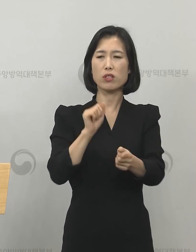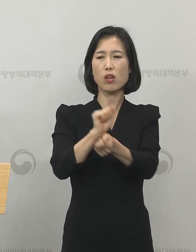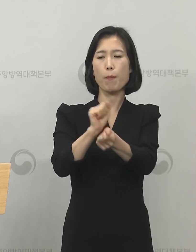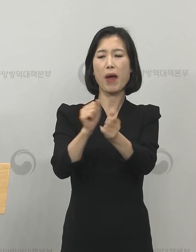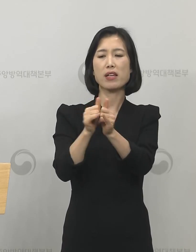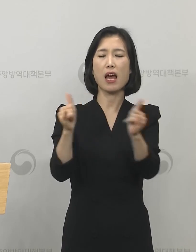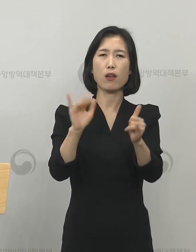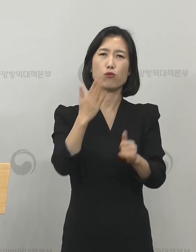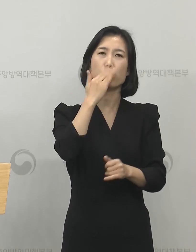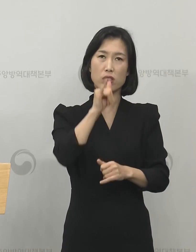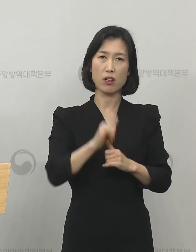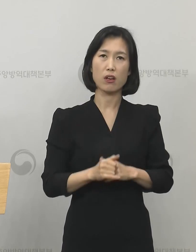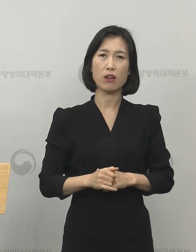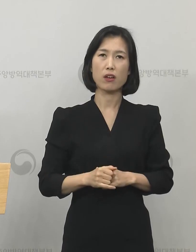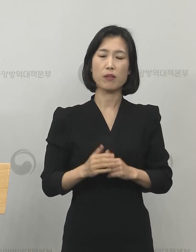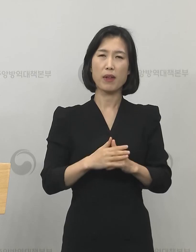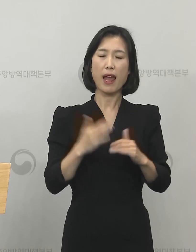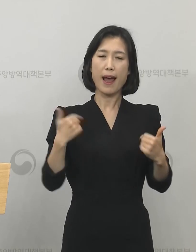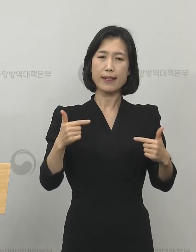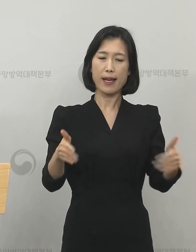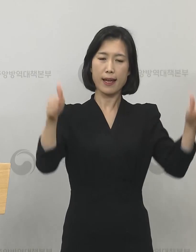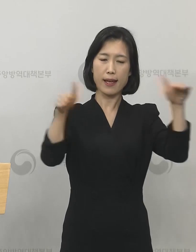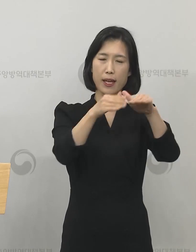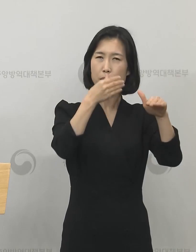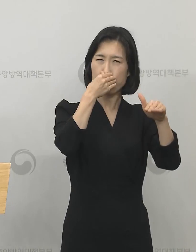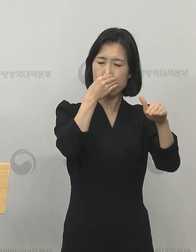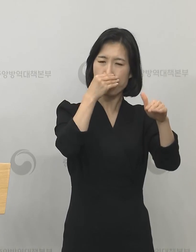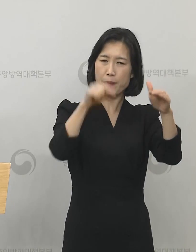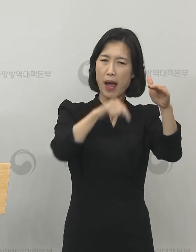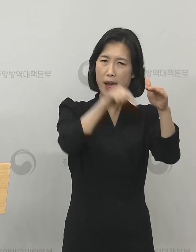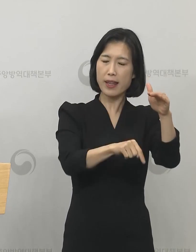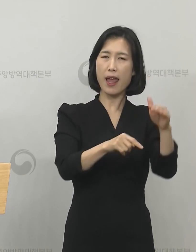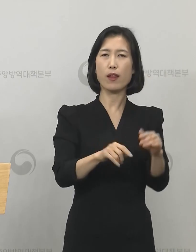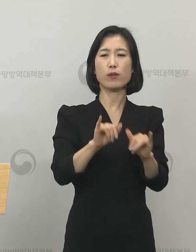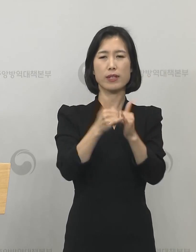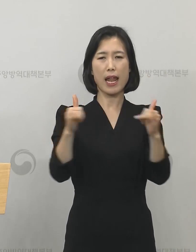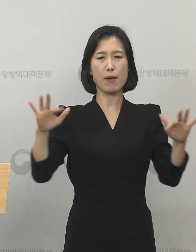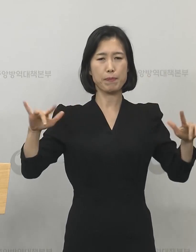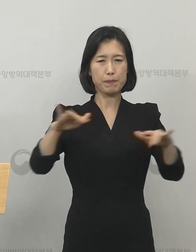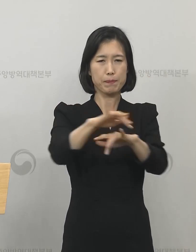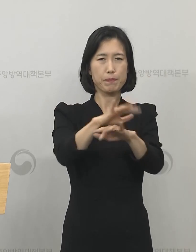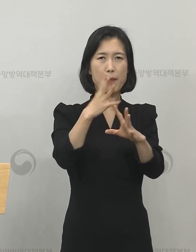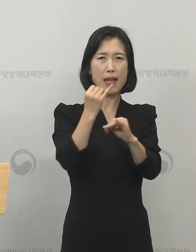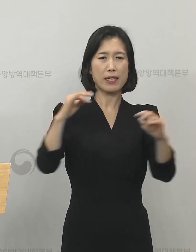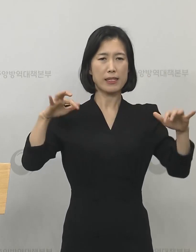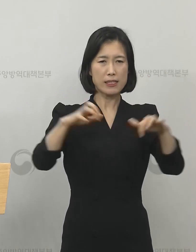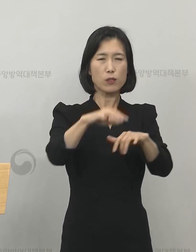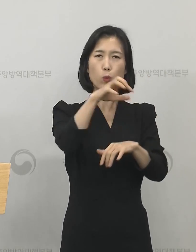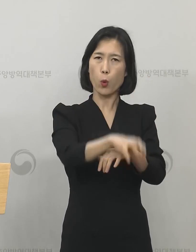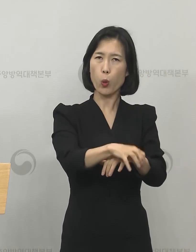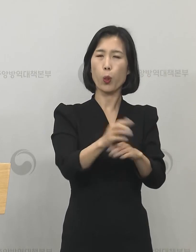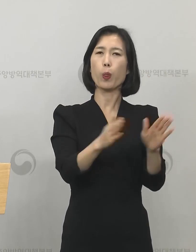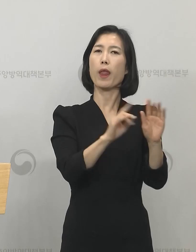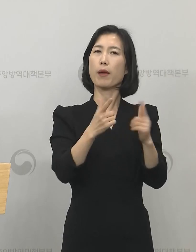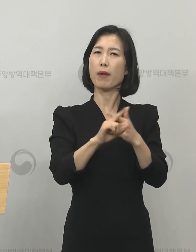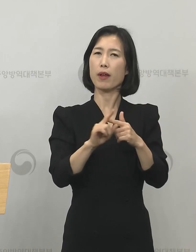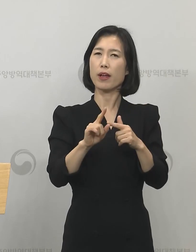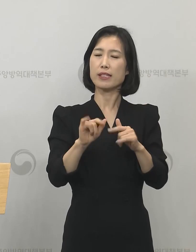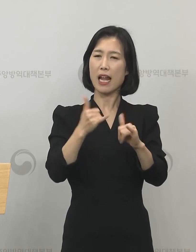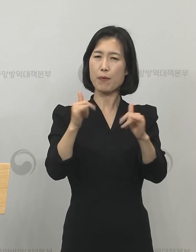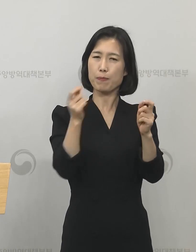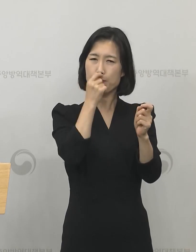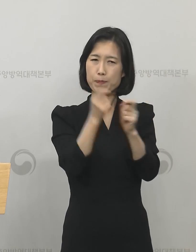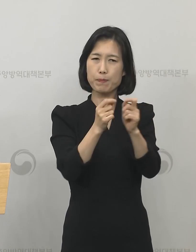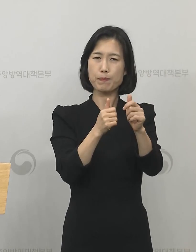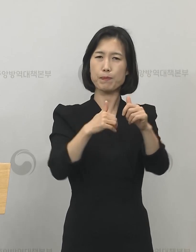일상생활에서 밀폐된 실내 공간, 사람들이 많은 밀집한 공간 그리고 아주 긴밀한 밀접한